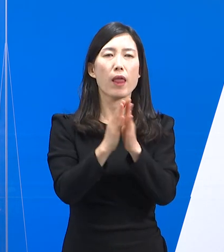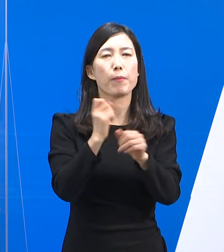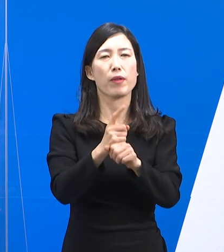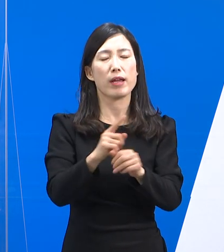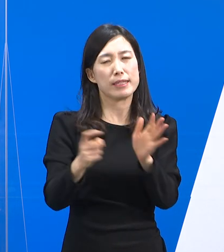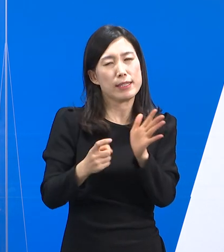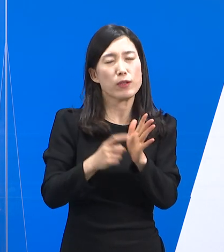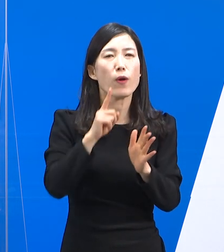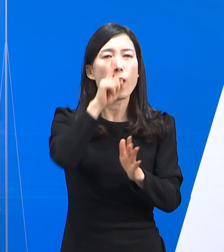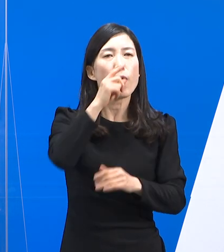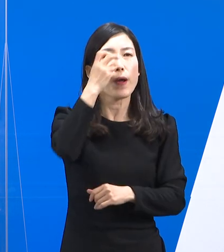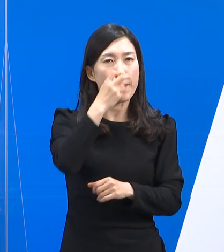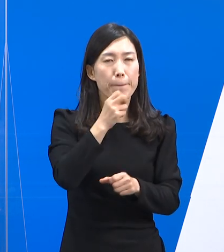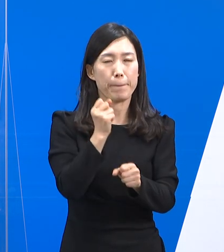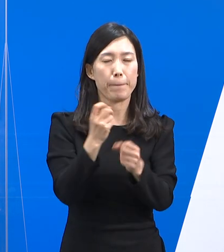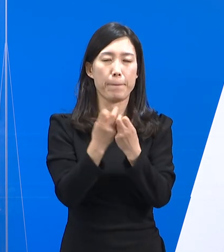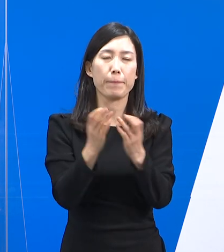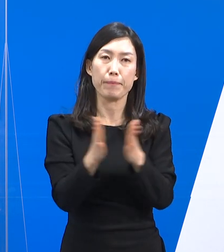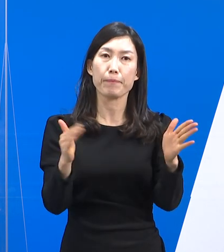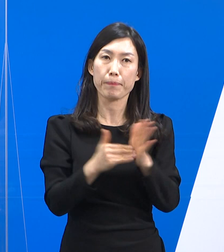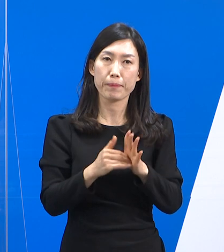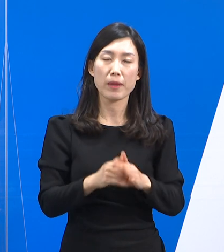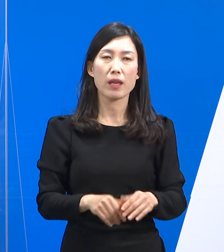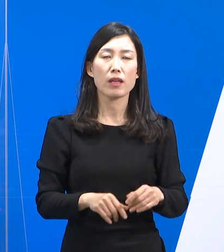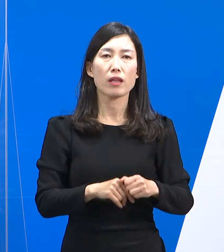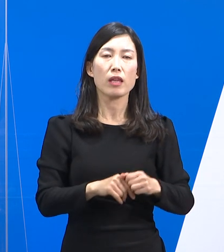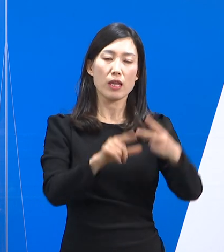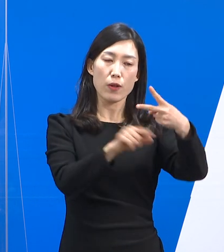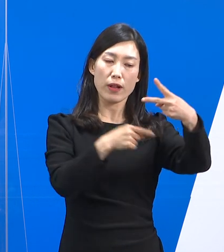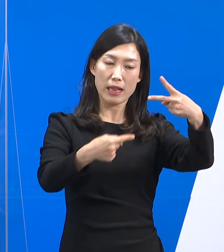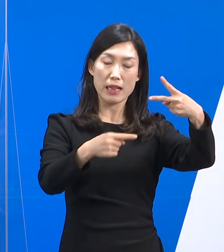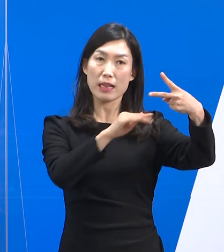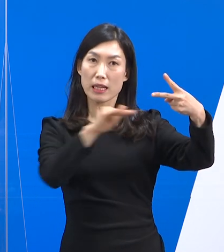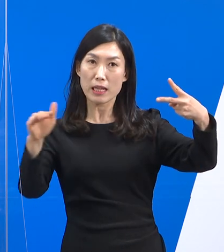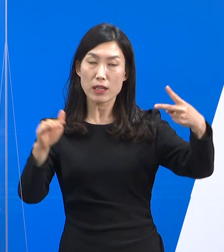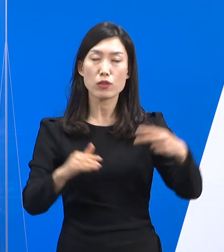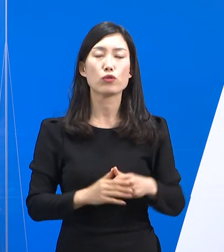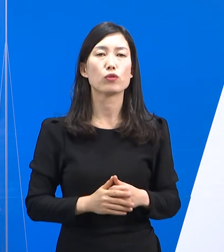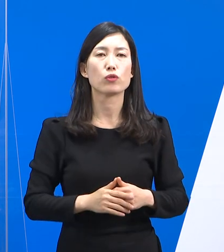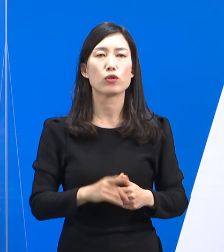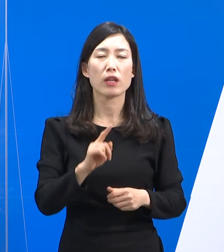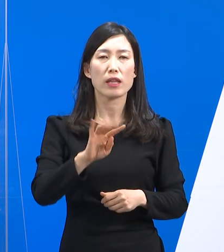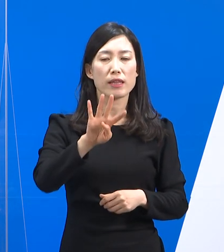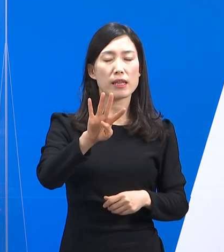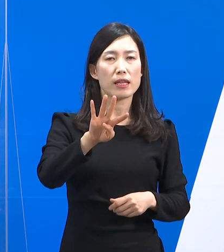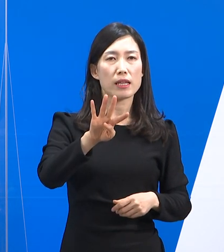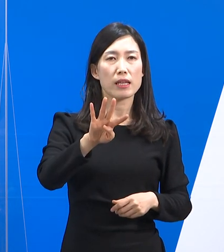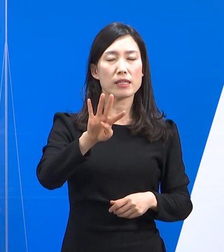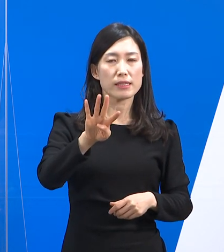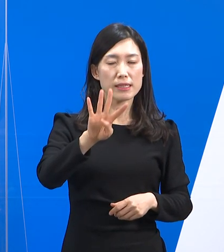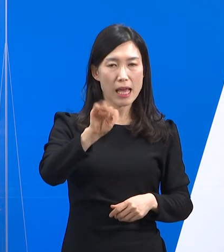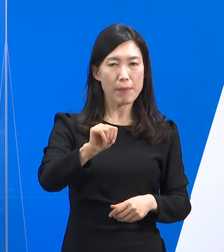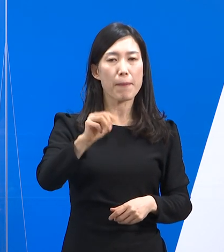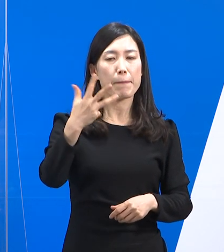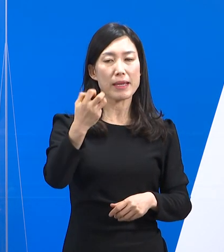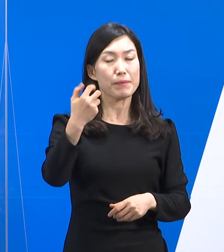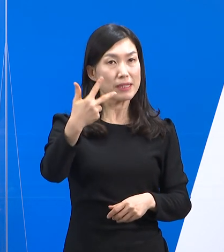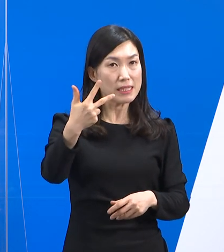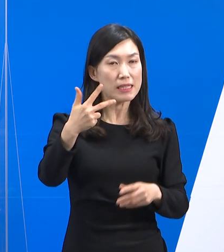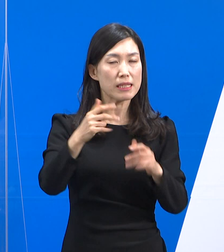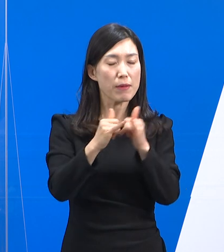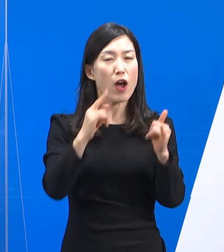항원검사를 진행하였으며 2월 1일 기준 총 4만 874건을 검사해서